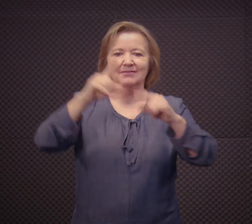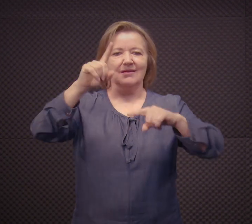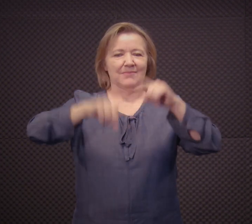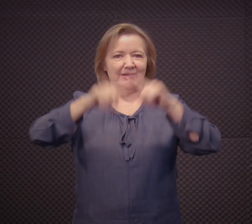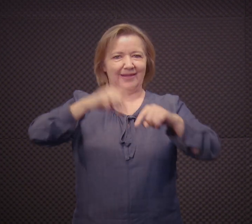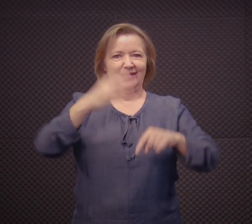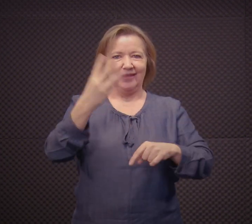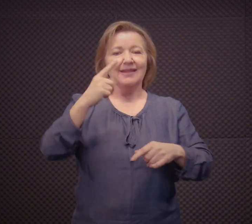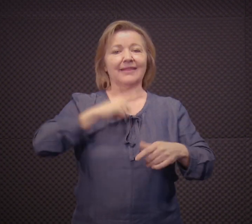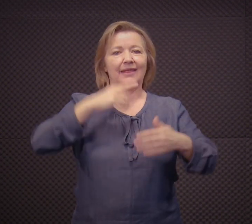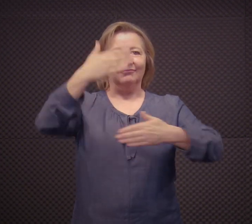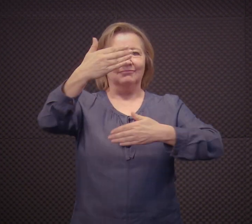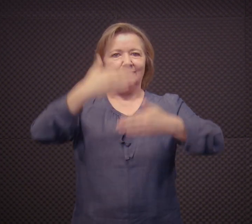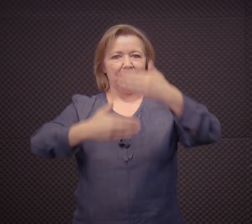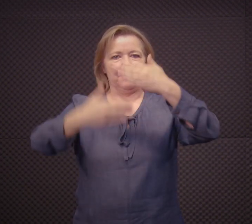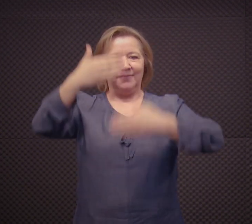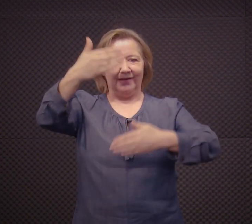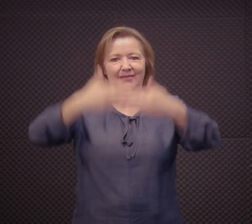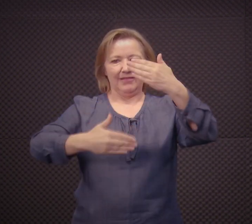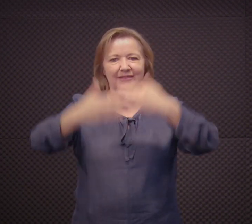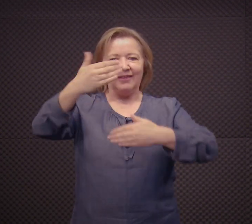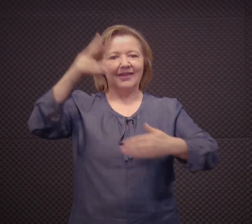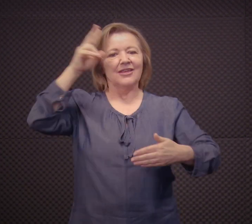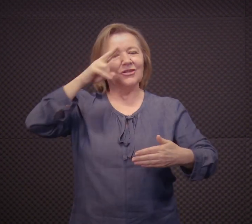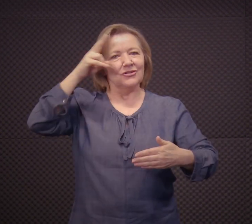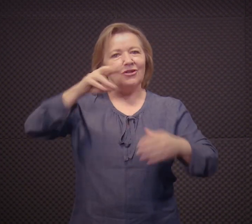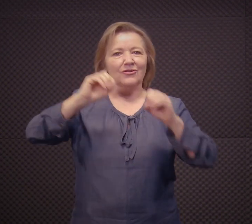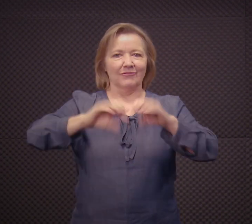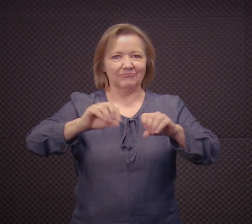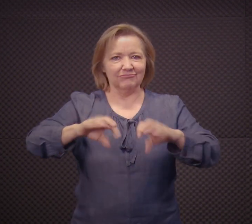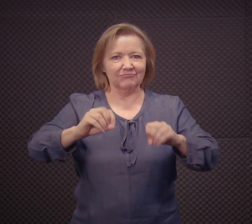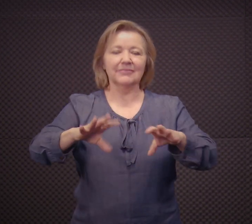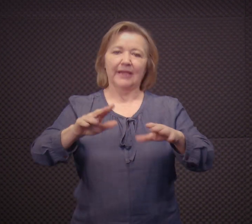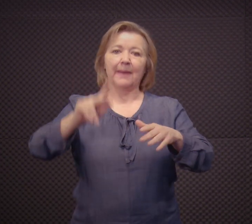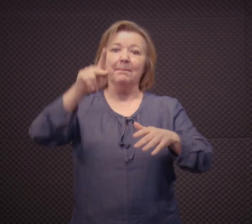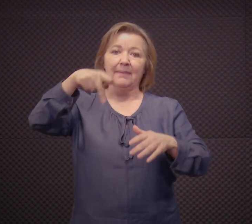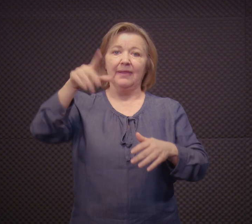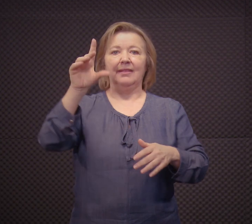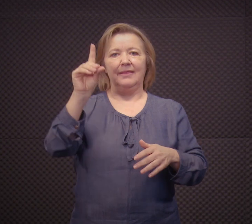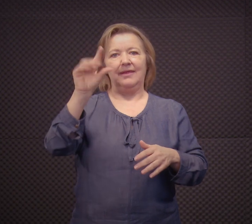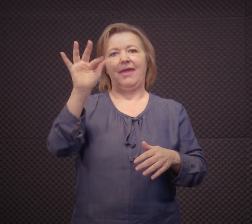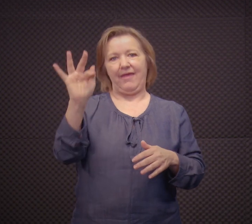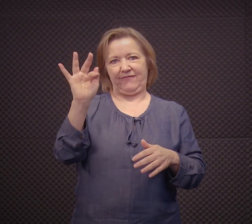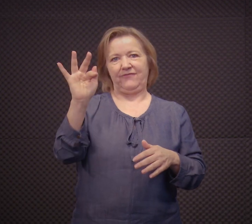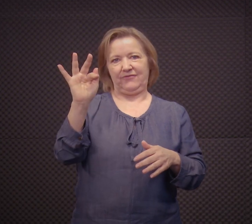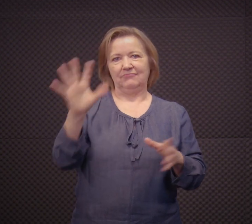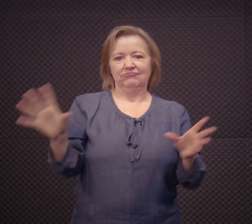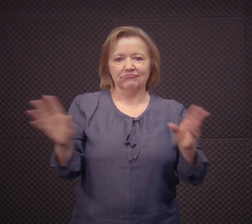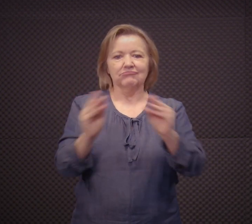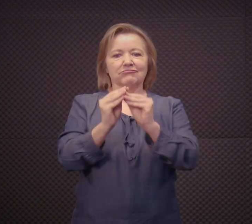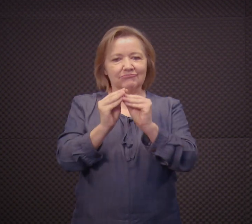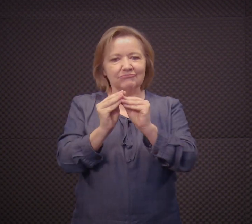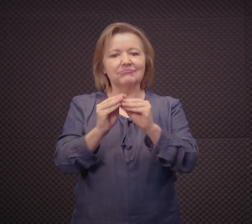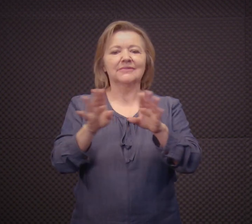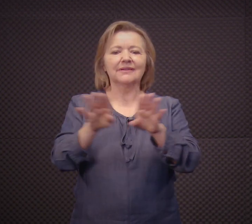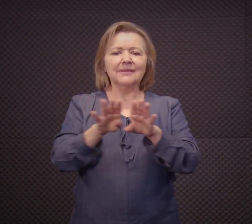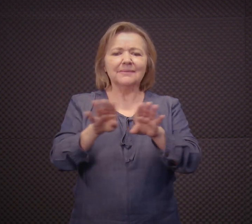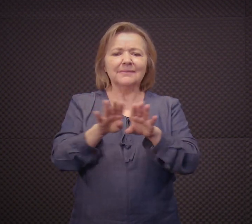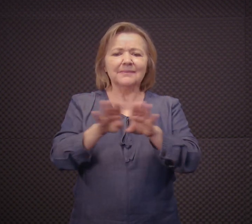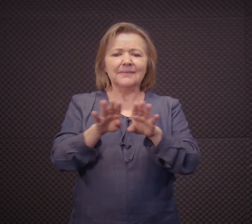a história do INES, alguns materiais, alguns slides também, que vocês vão poder acompanhar, né? Alguns